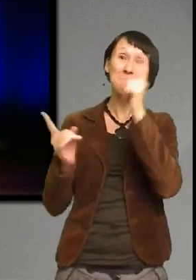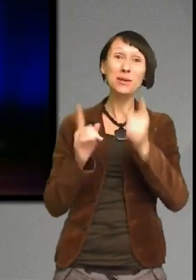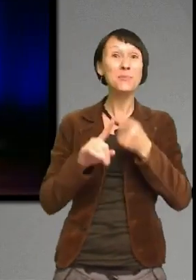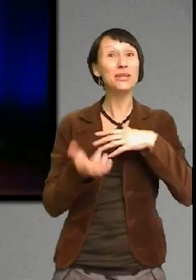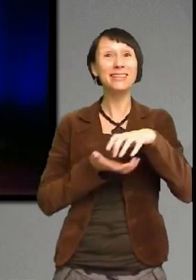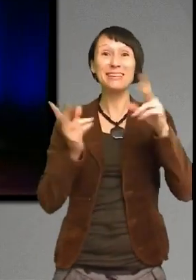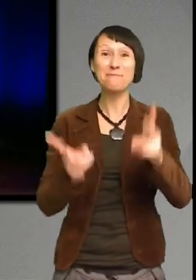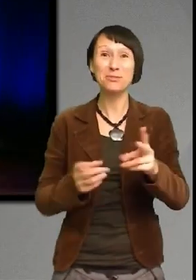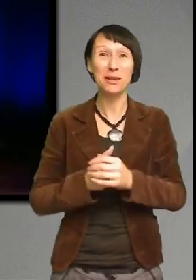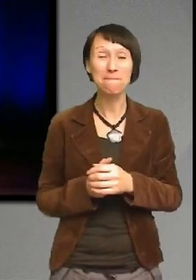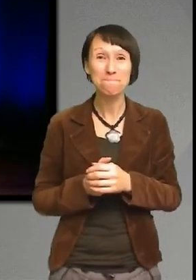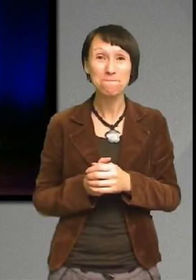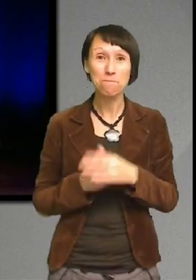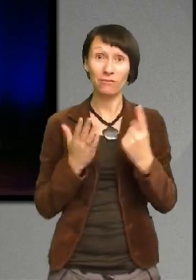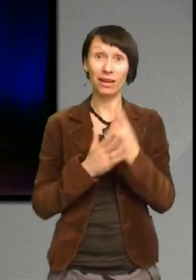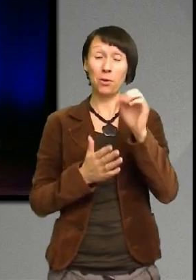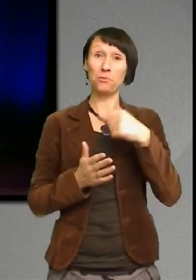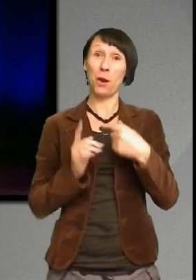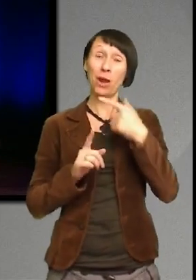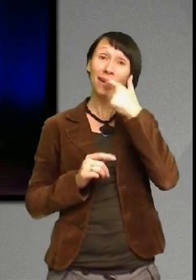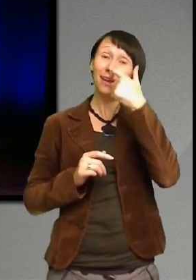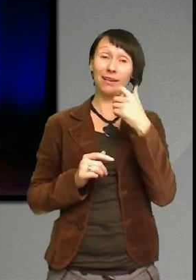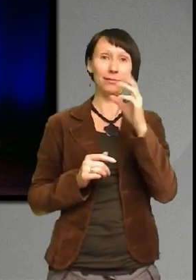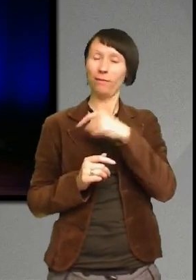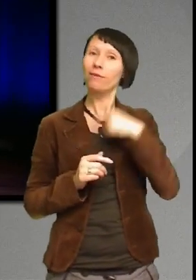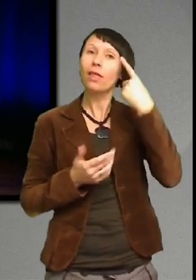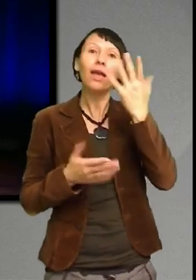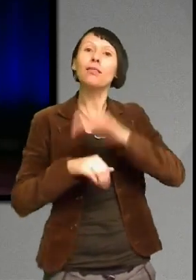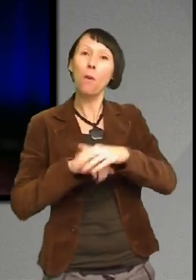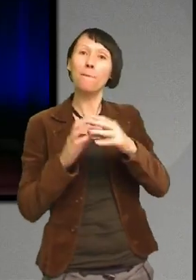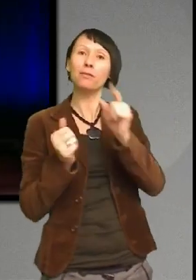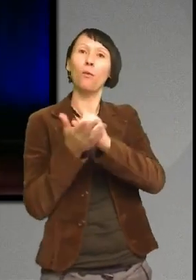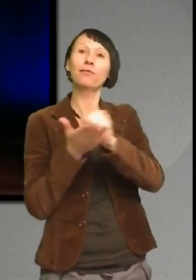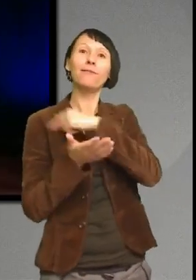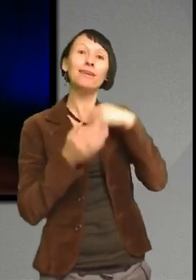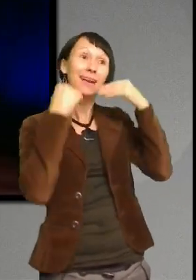är att man oftast ler omedvetet tillbaka. Leendet säger till hjärnan att nu är jag lycklig.